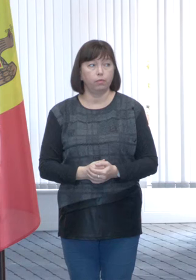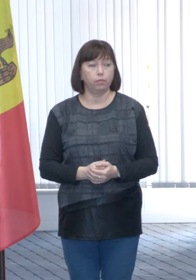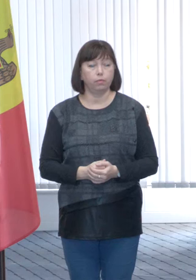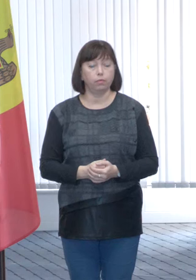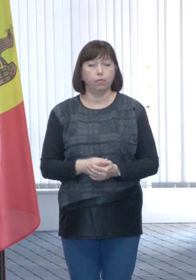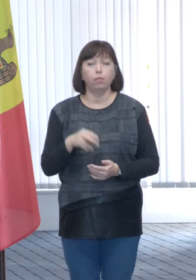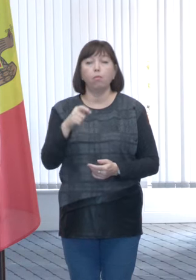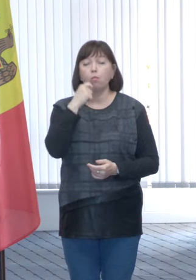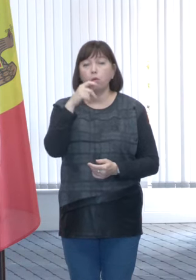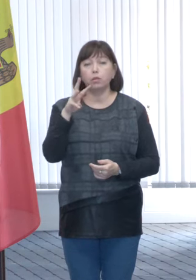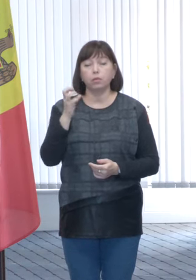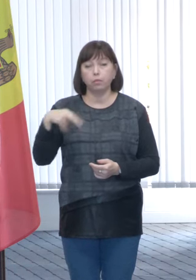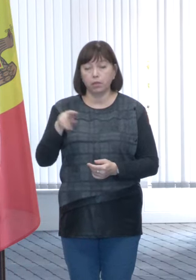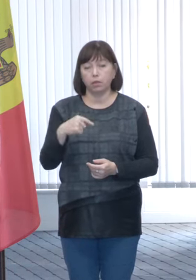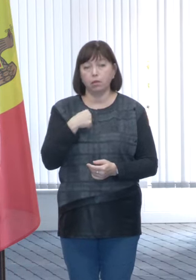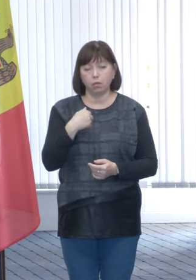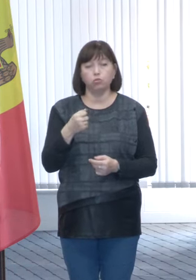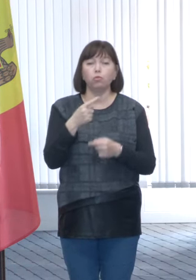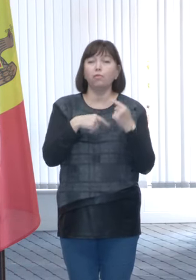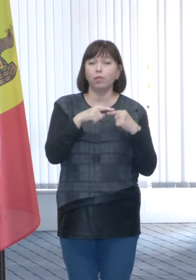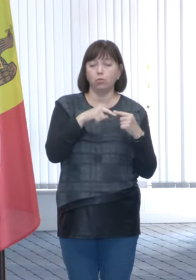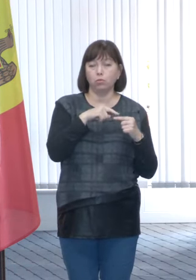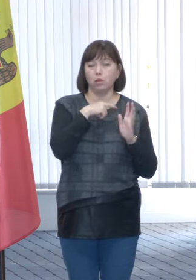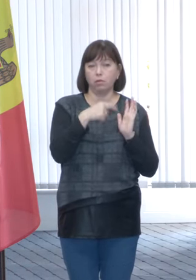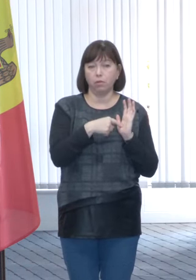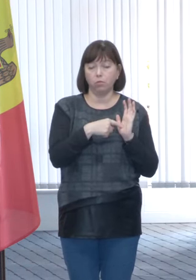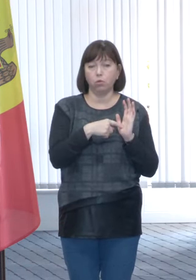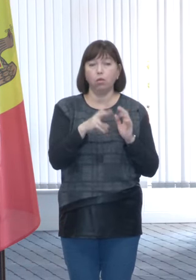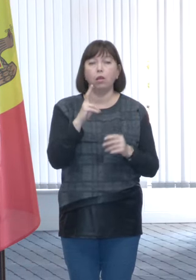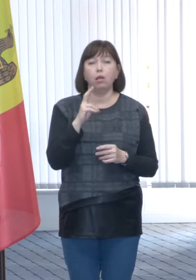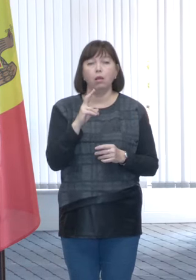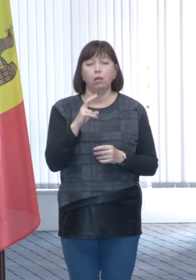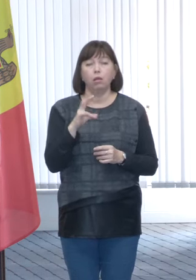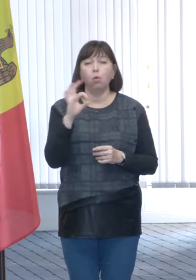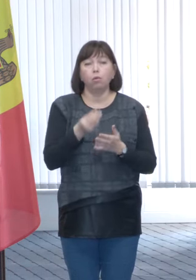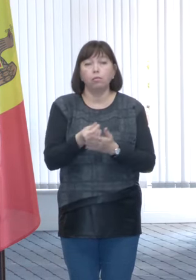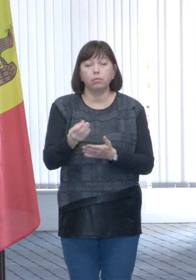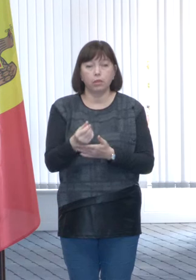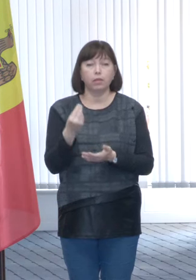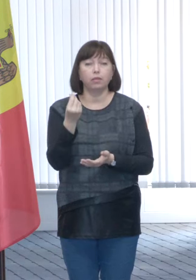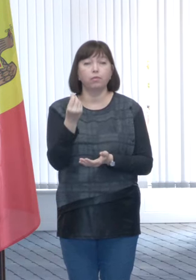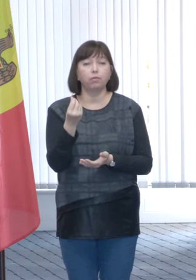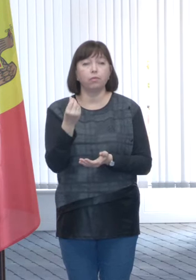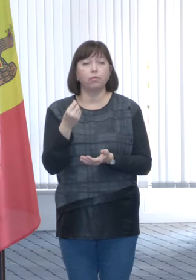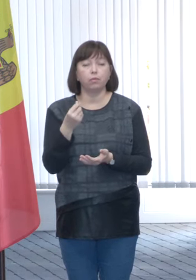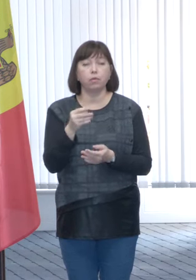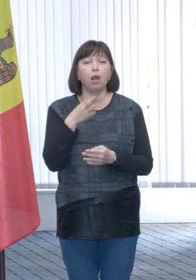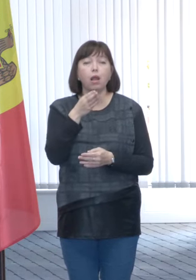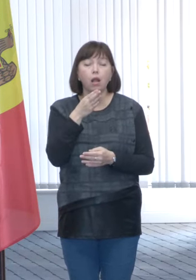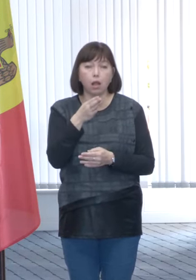întrebare pentru că